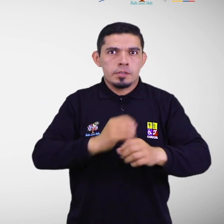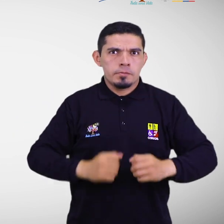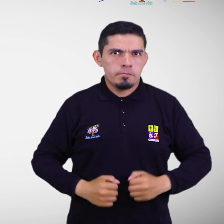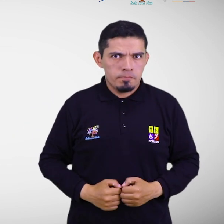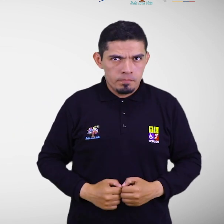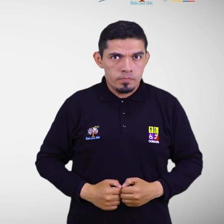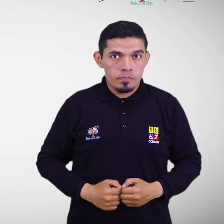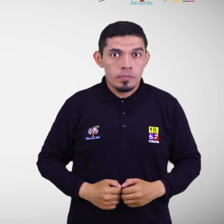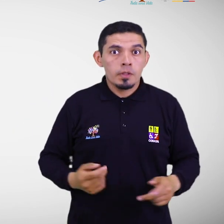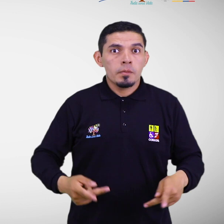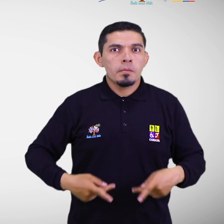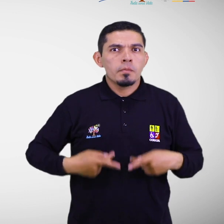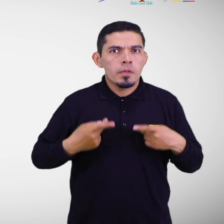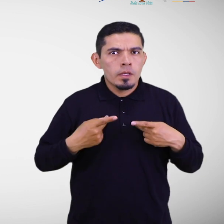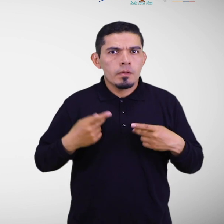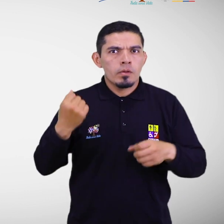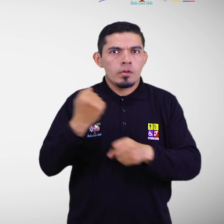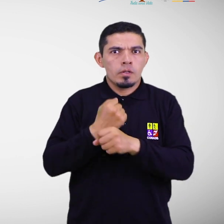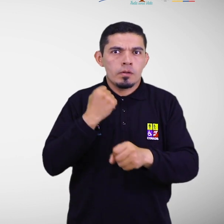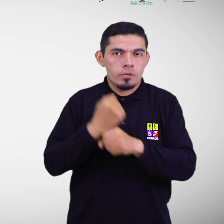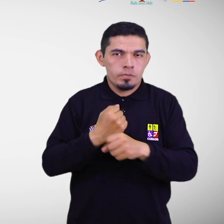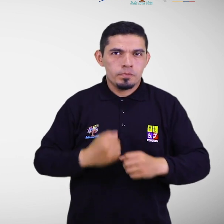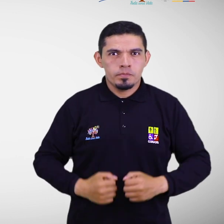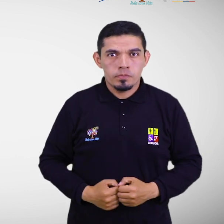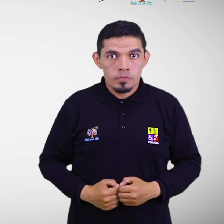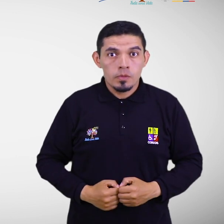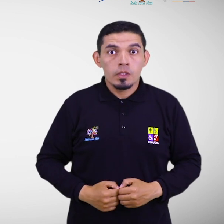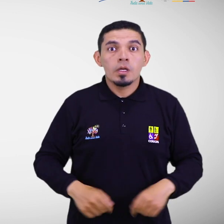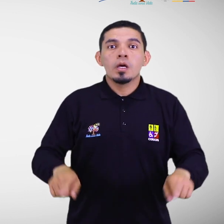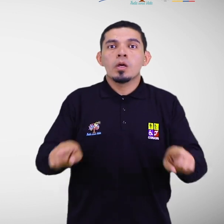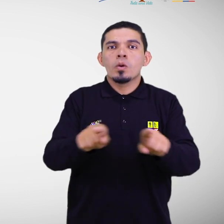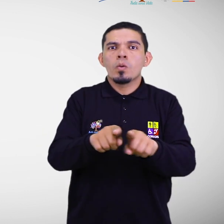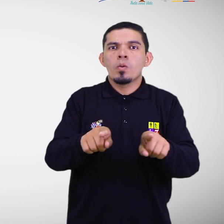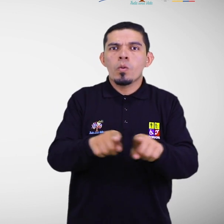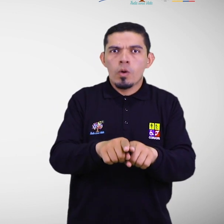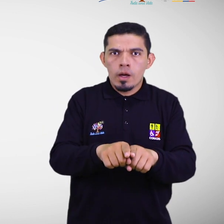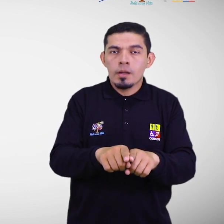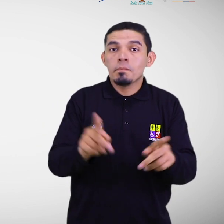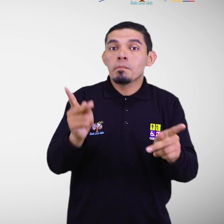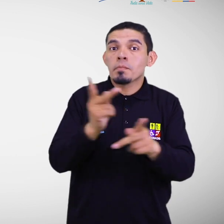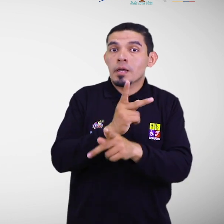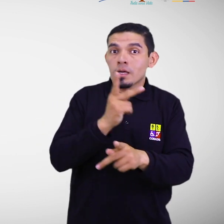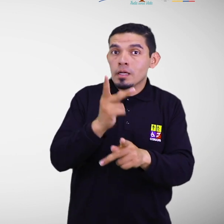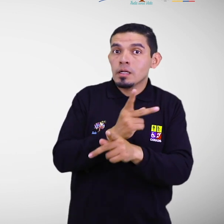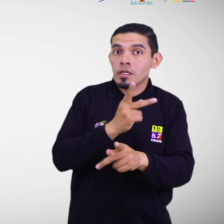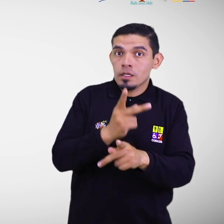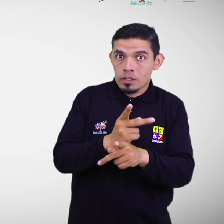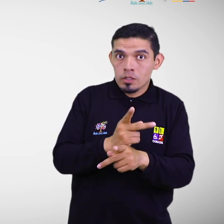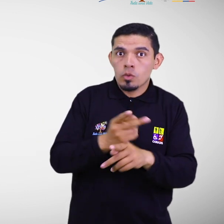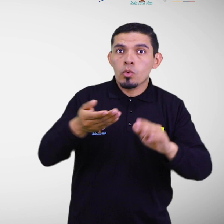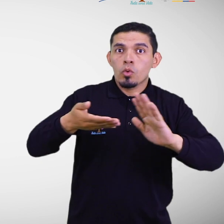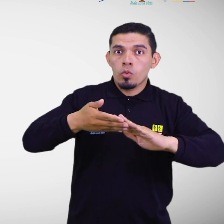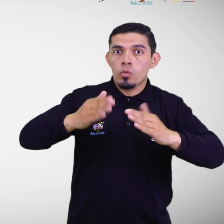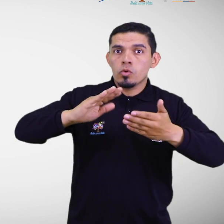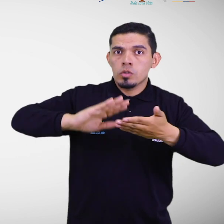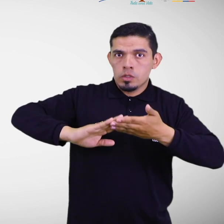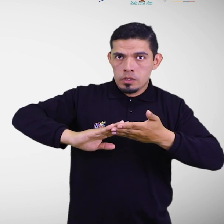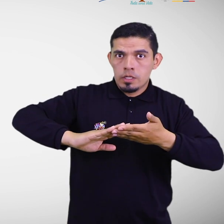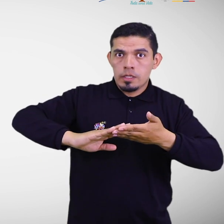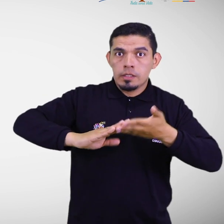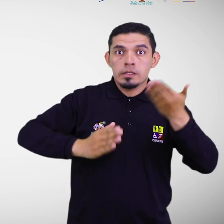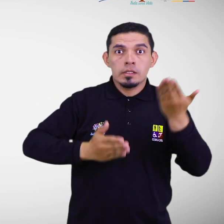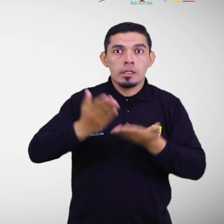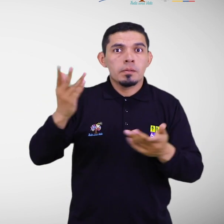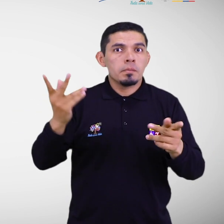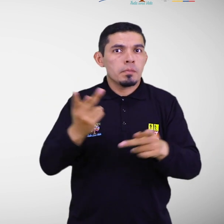residen, trabajan y o estudian. Así como, de las amenazas a las que está expuesta la comunidad, los posibles